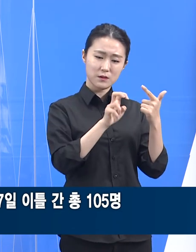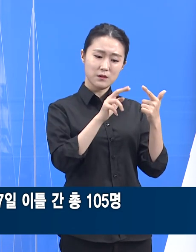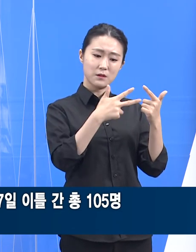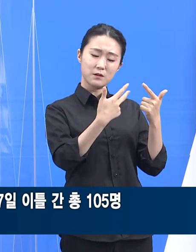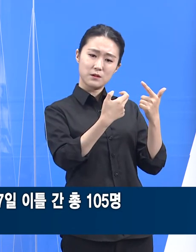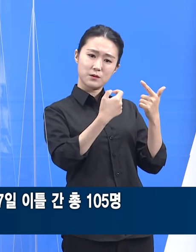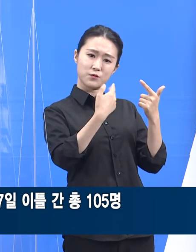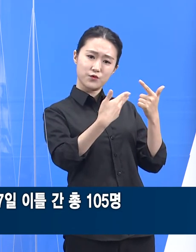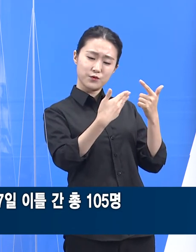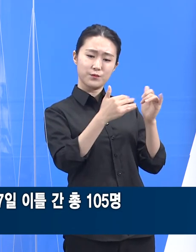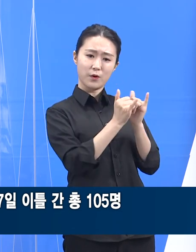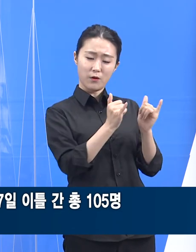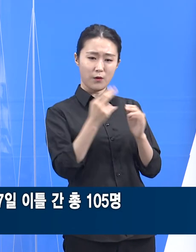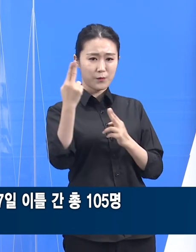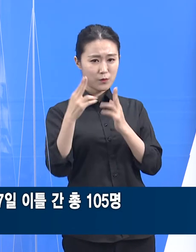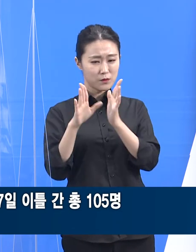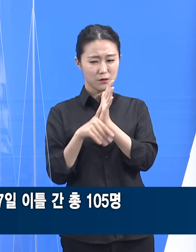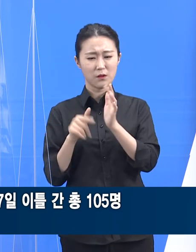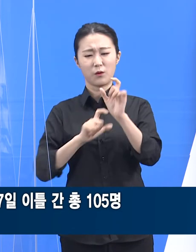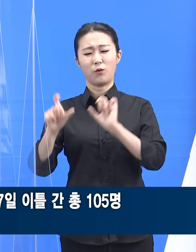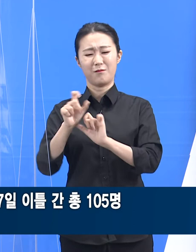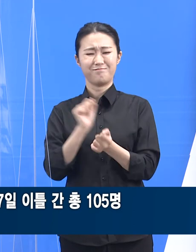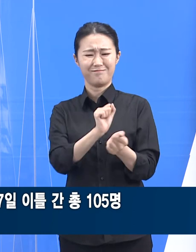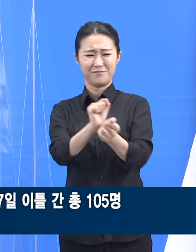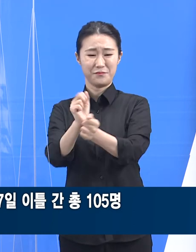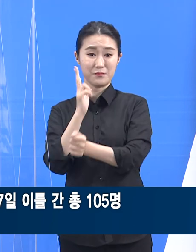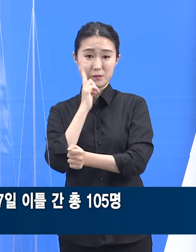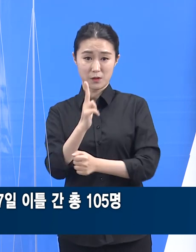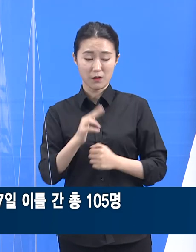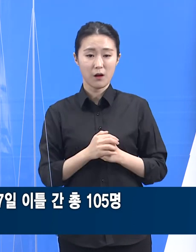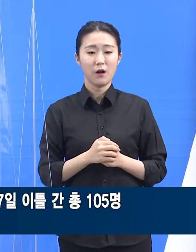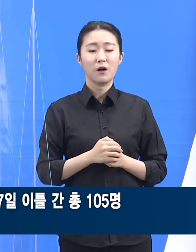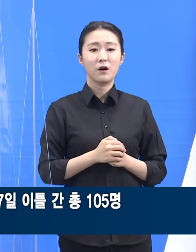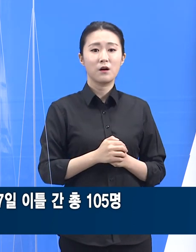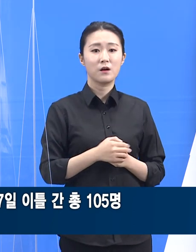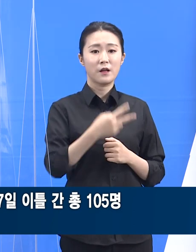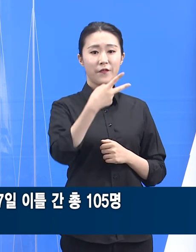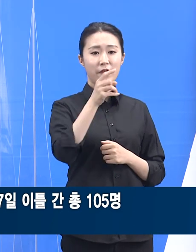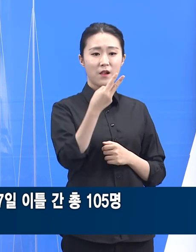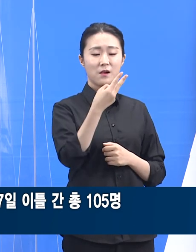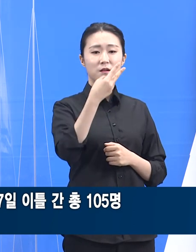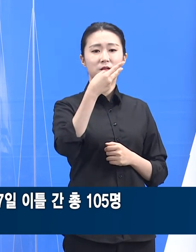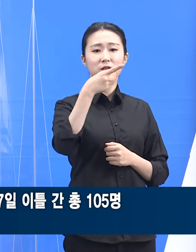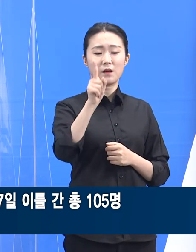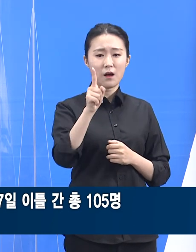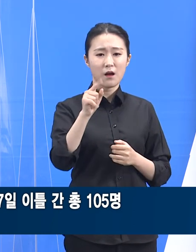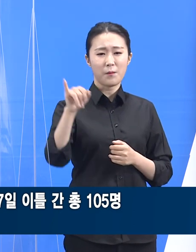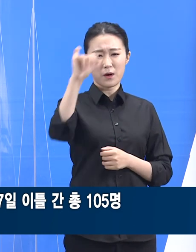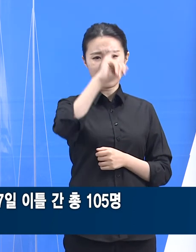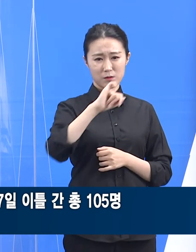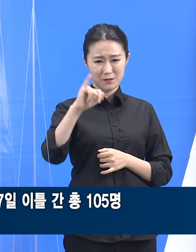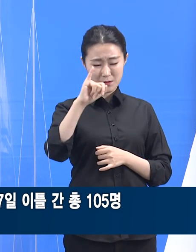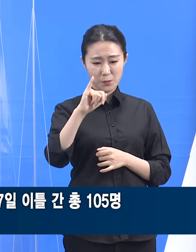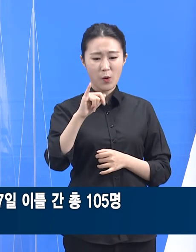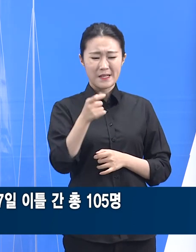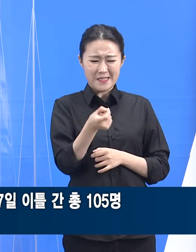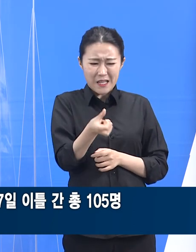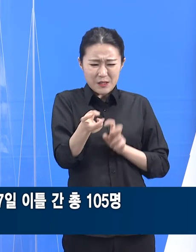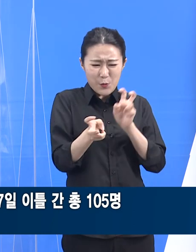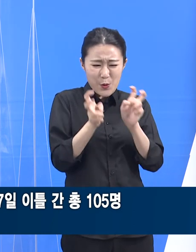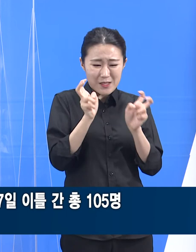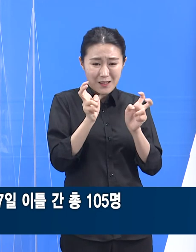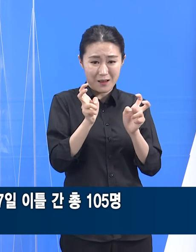나타나고 있습니다. 전파력을 감안해 보면 델타 면이가 영세 사업장까지 확산된 것으로 추정할 수 있습니다.